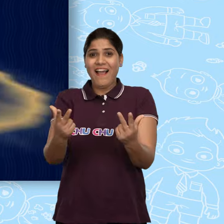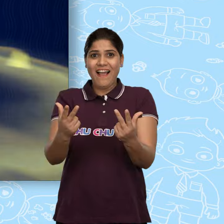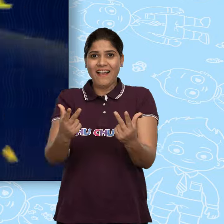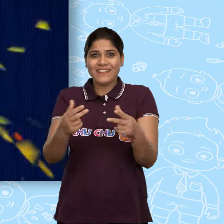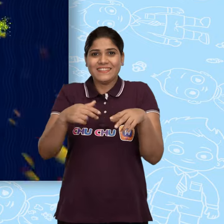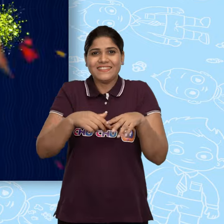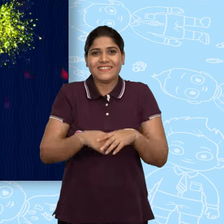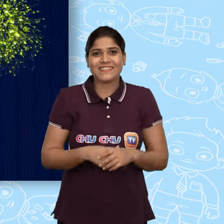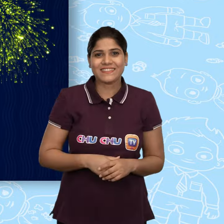सप्राइज